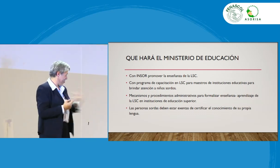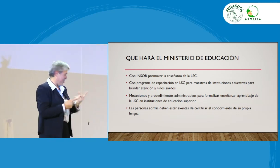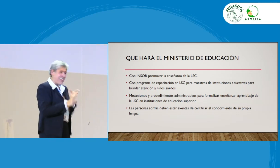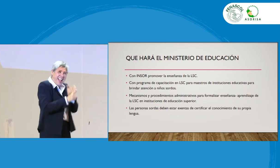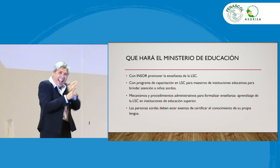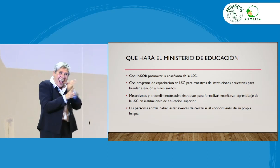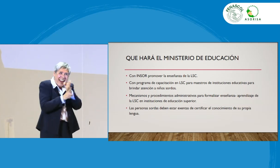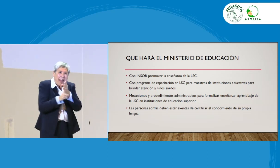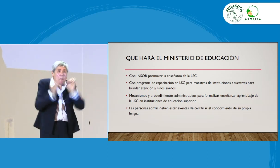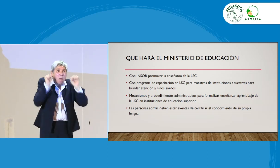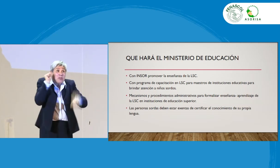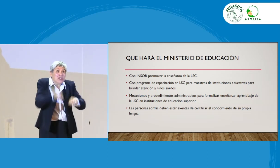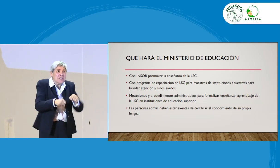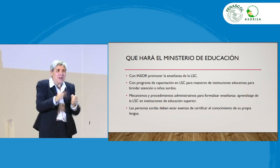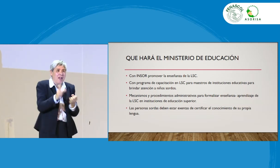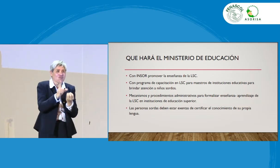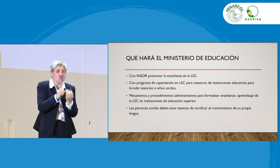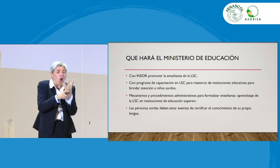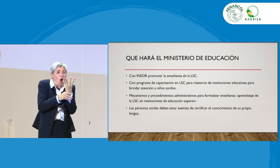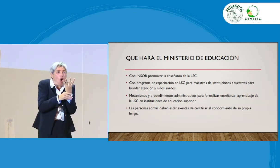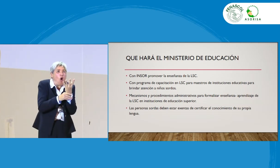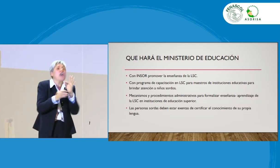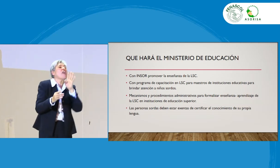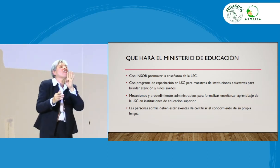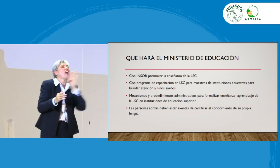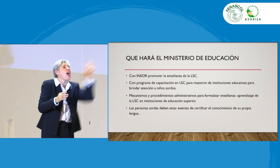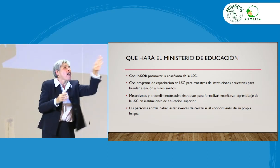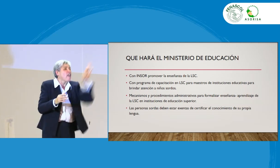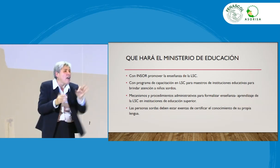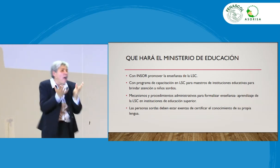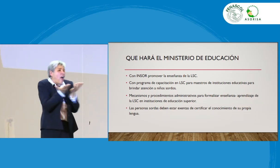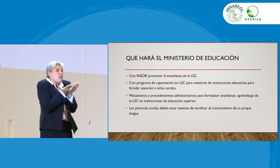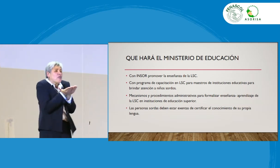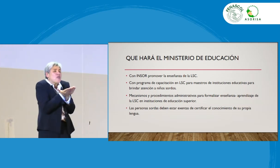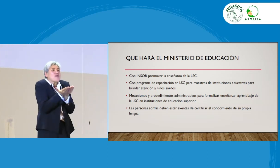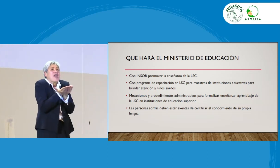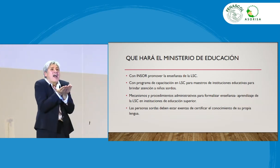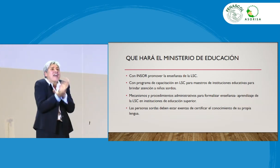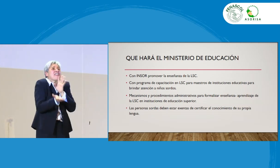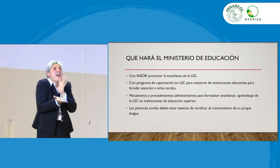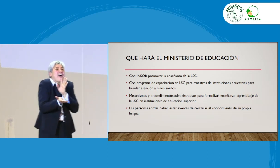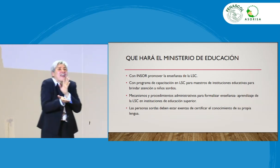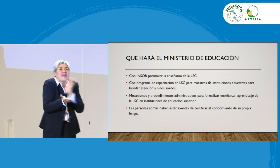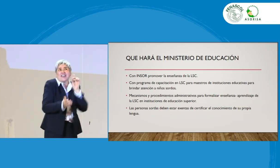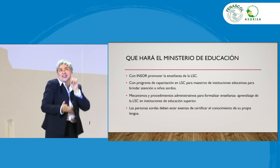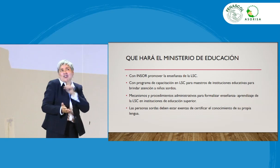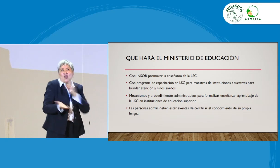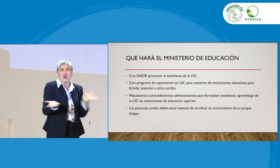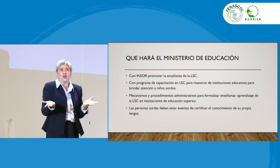pues, tenemos una misma carrera, digamos, hay personas que, personas sordas que pueden,